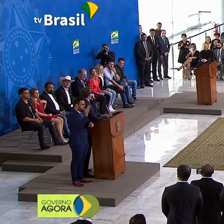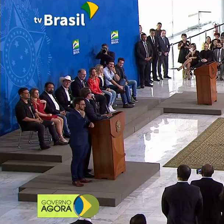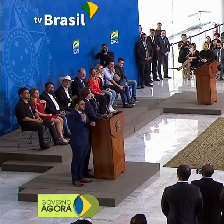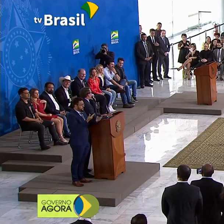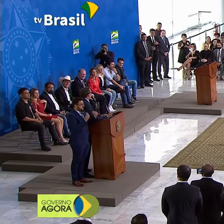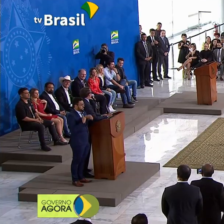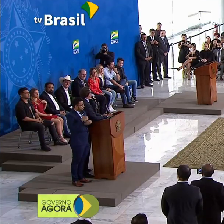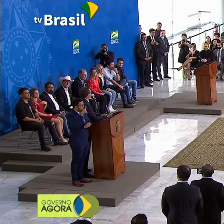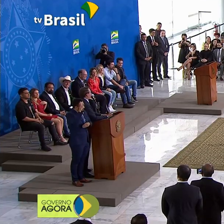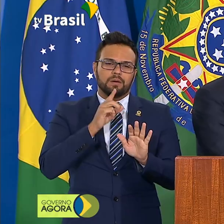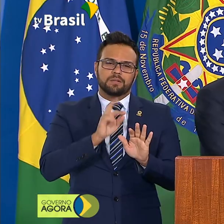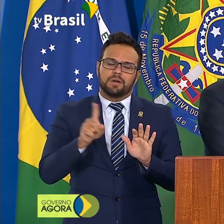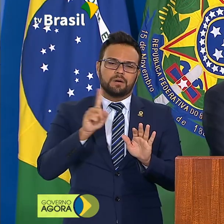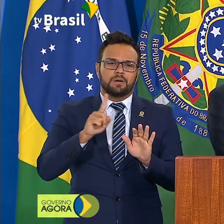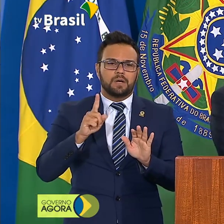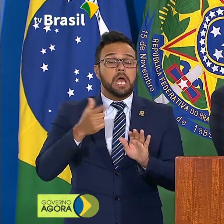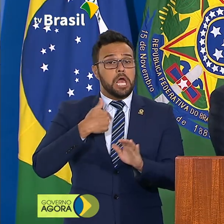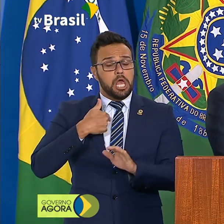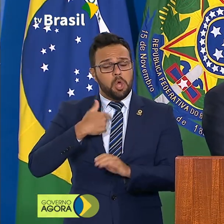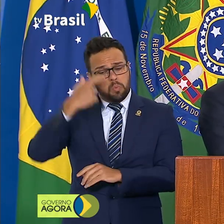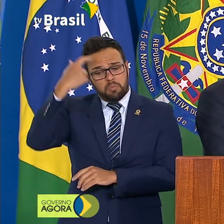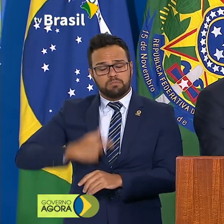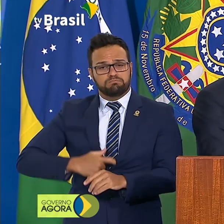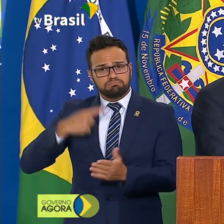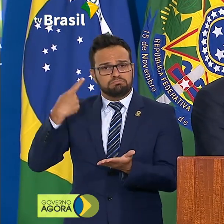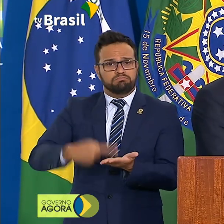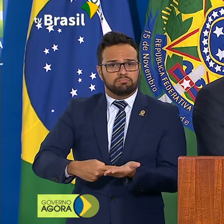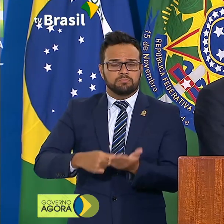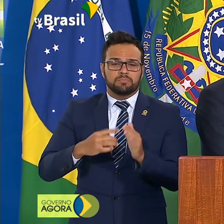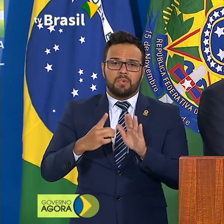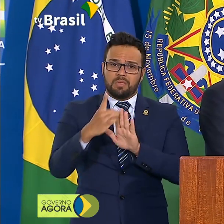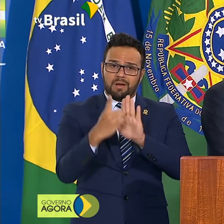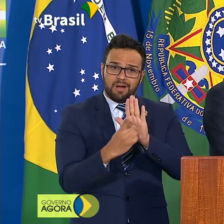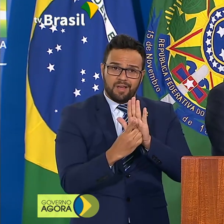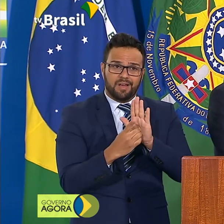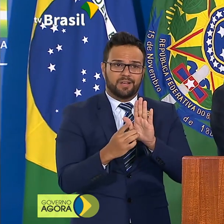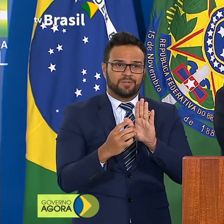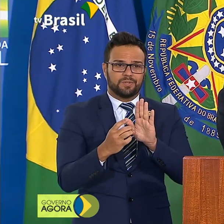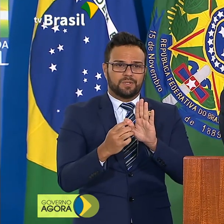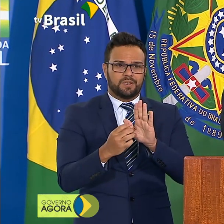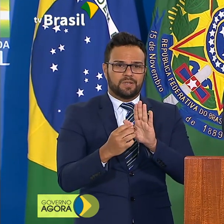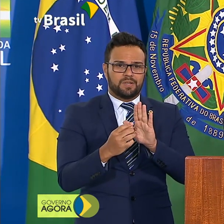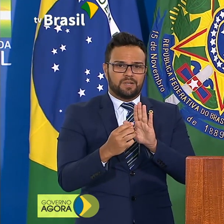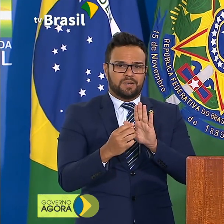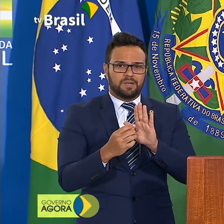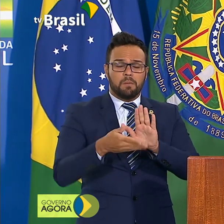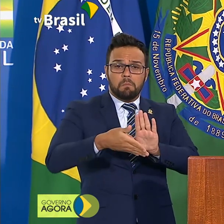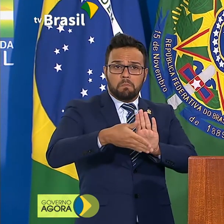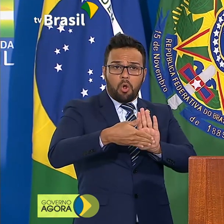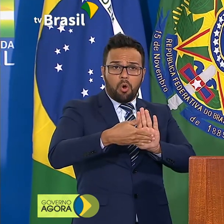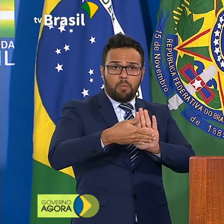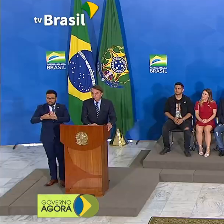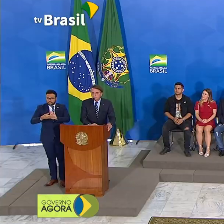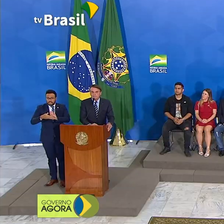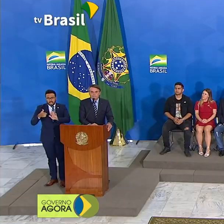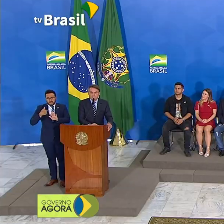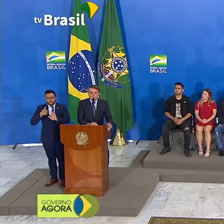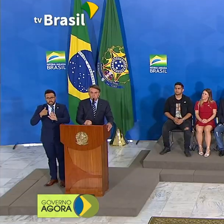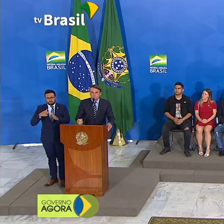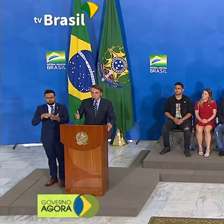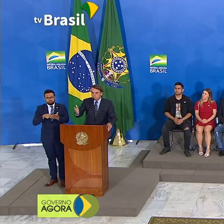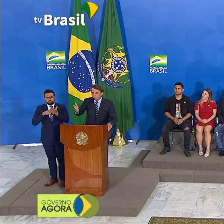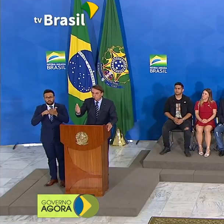O que depender de mim exclusivamente, que são os decretos, em se apresentando para a minha proposta, rapidamente